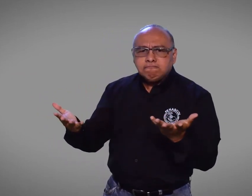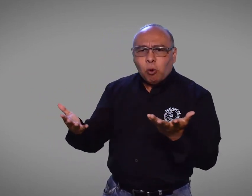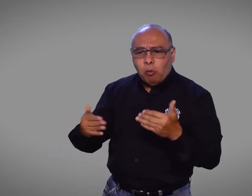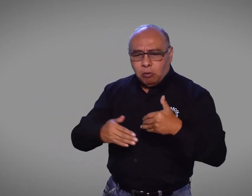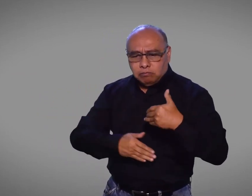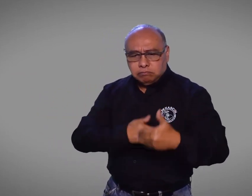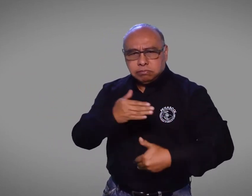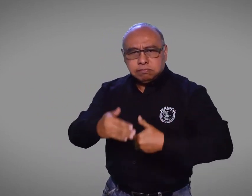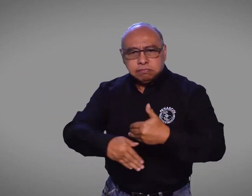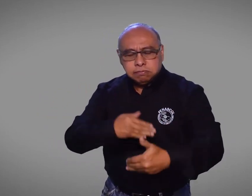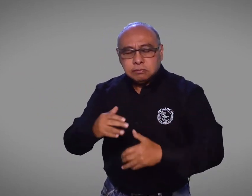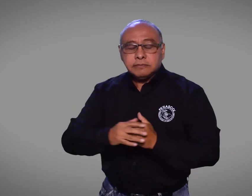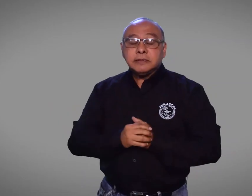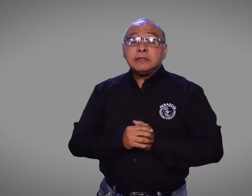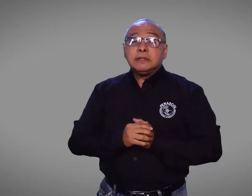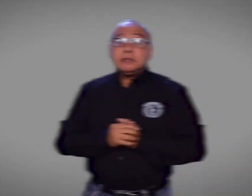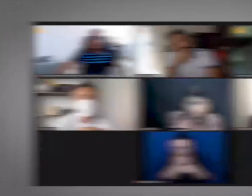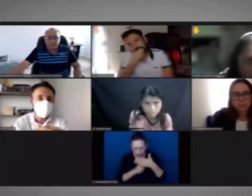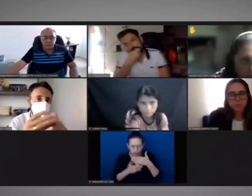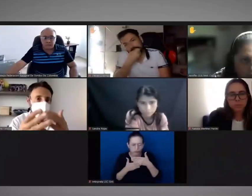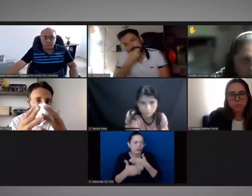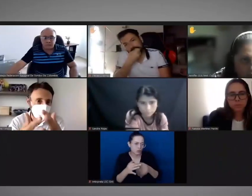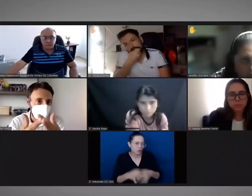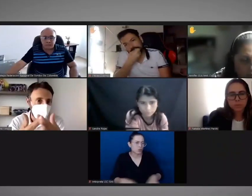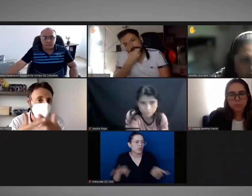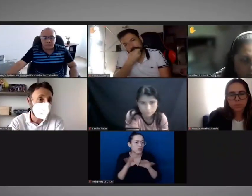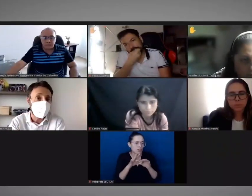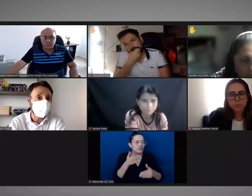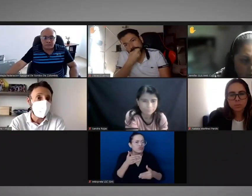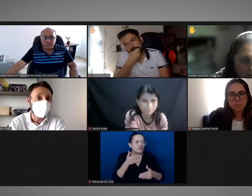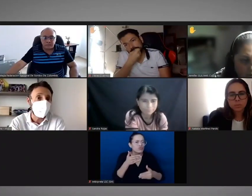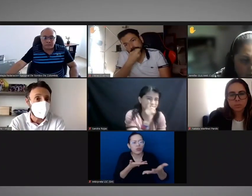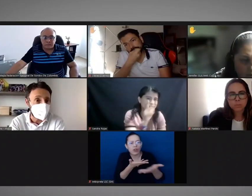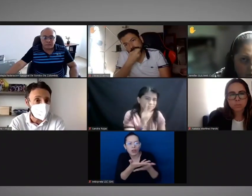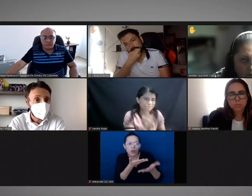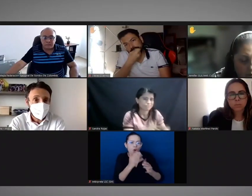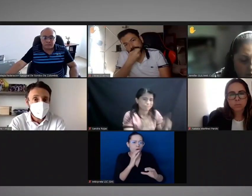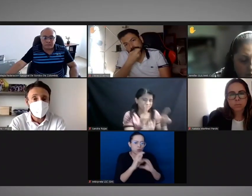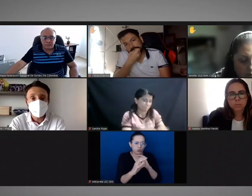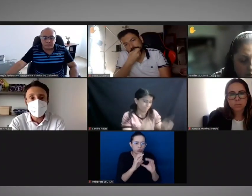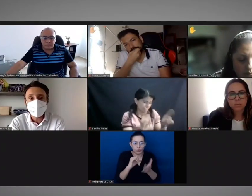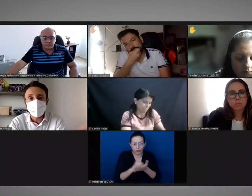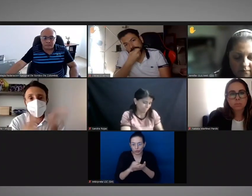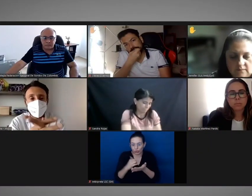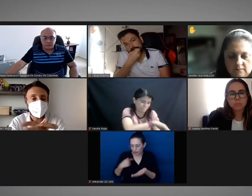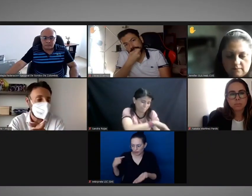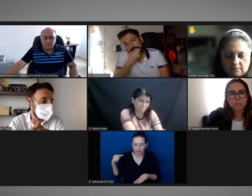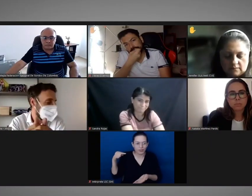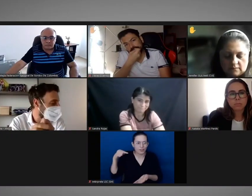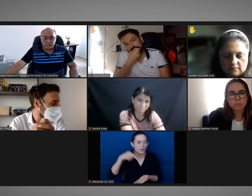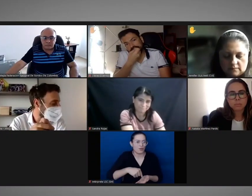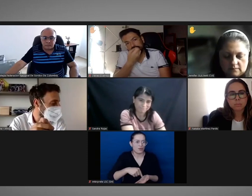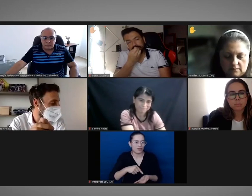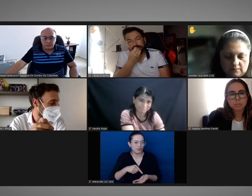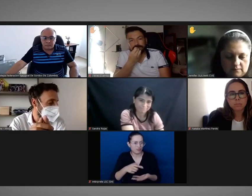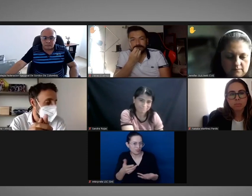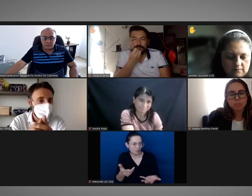del cronograma acordado. ...porque de eso se trata y por eso estoy yo aquí, o sea, no se trata de decirles